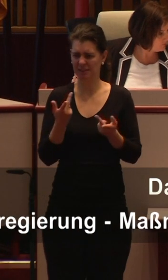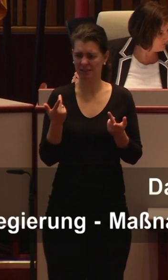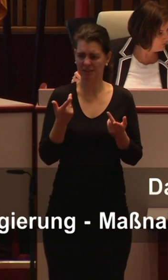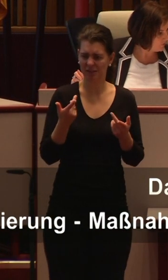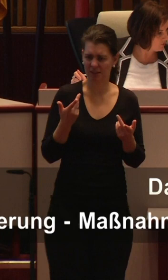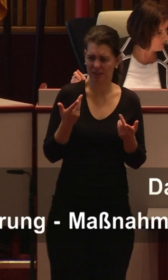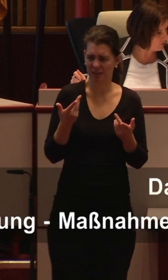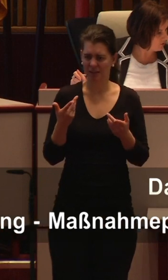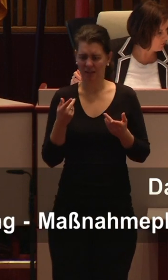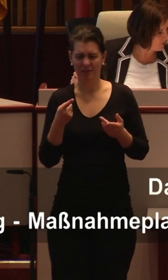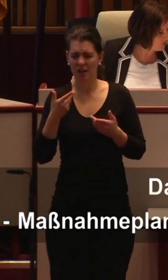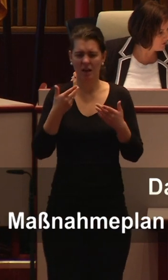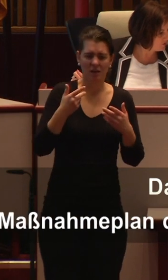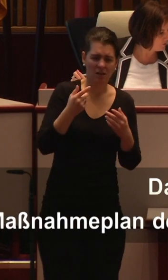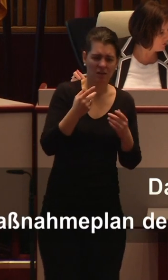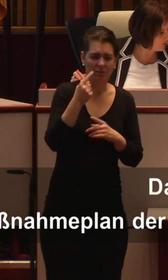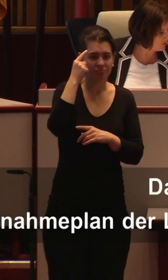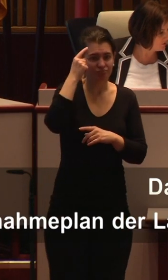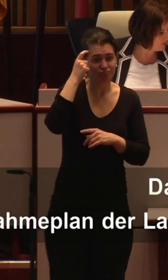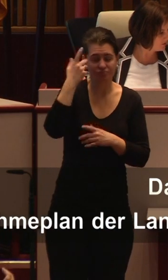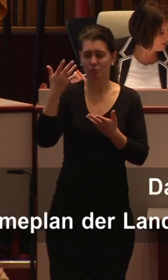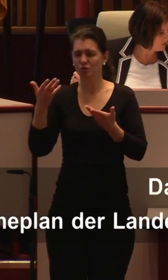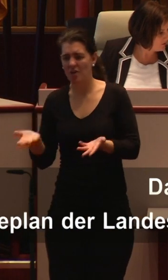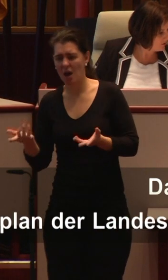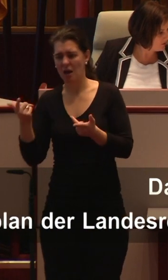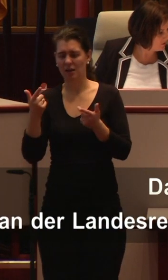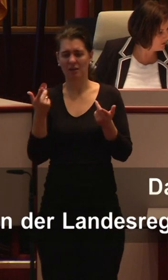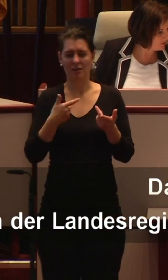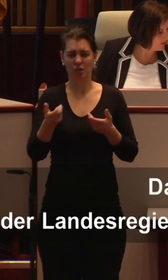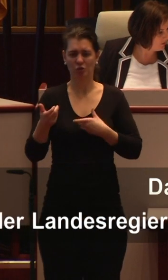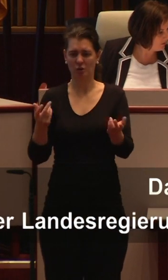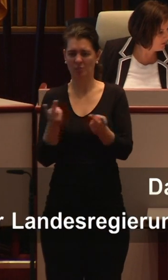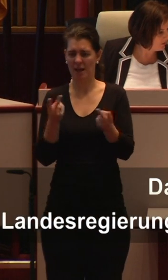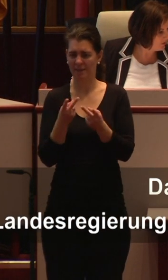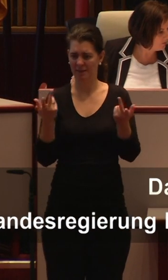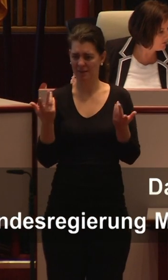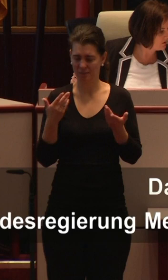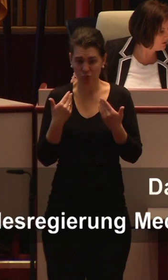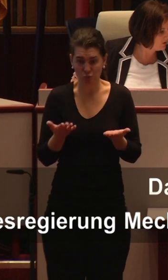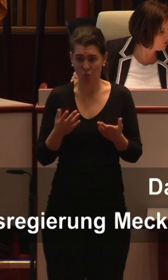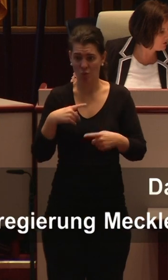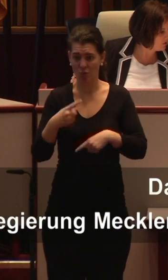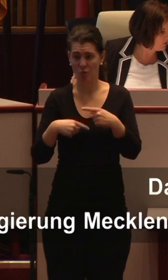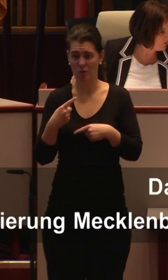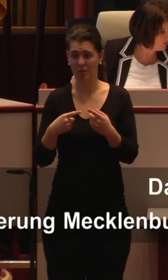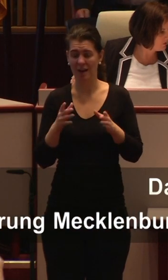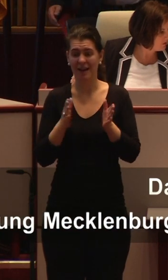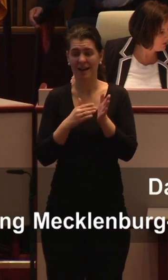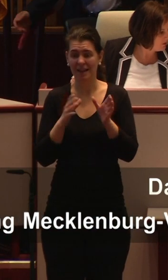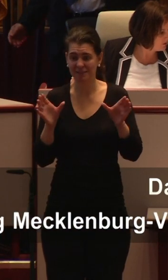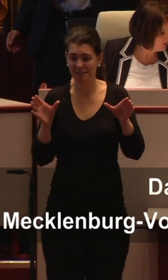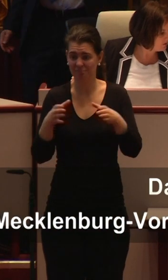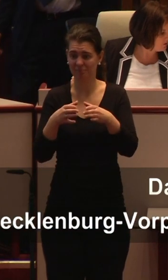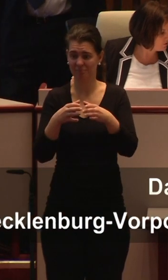solidarischen Klassenverbandes unter Einschluss Behinderter zu schaffen, letztlich entgegenstehen. Schulexperten